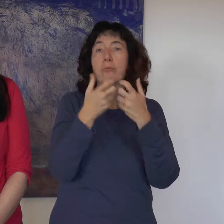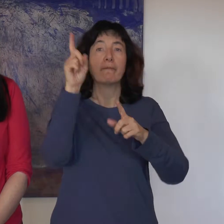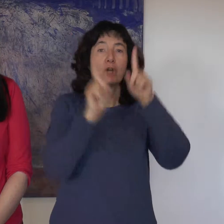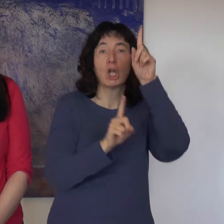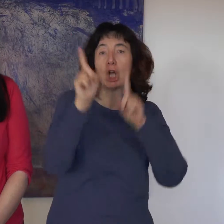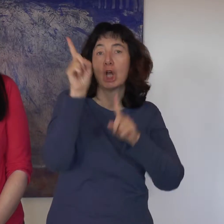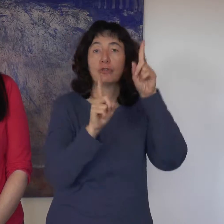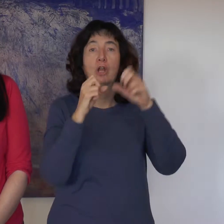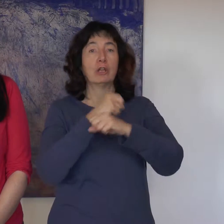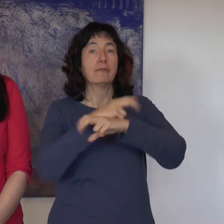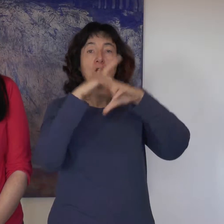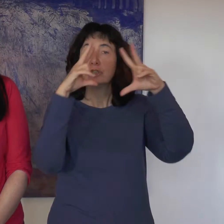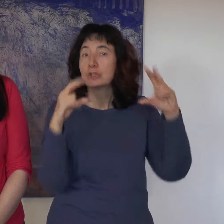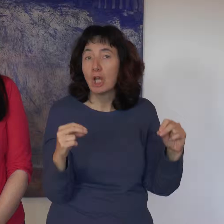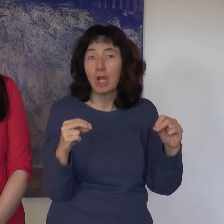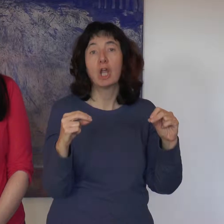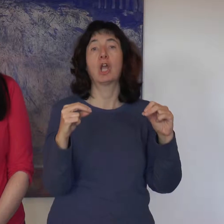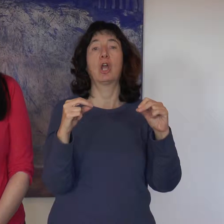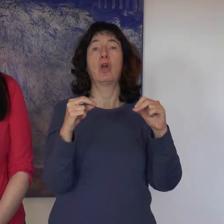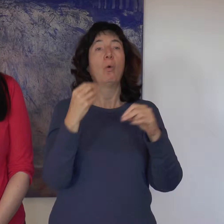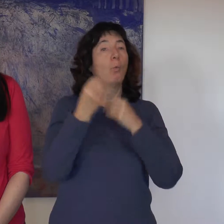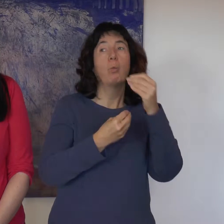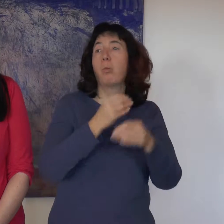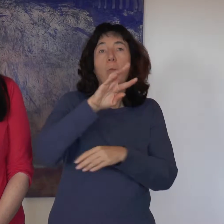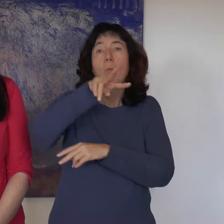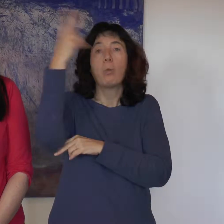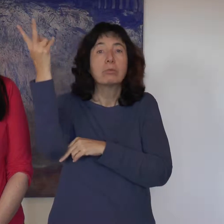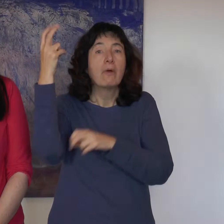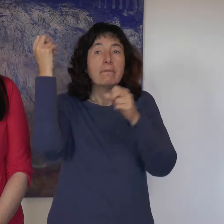un anniversaire ou une autre occasion.